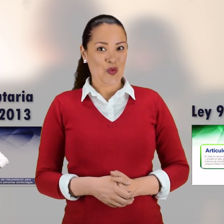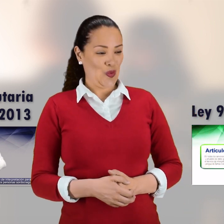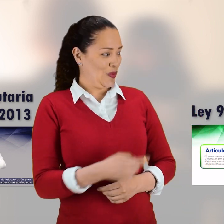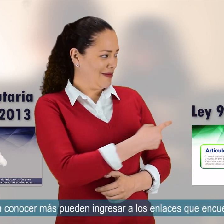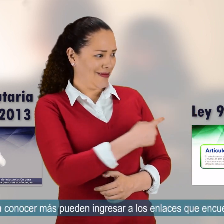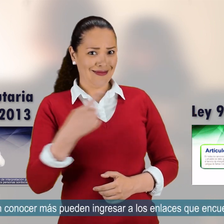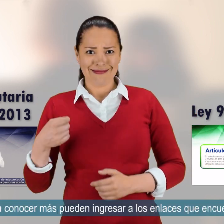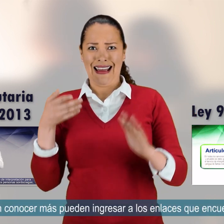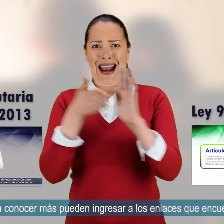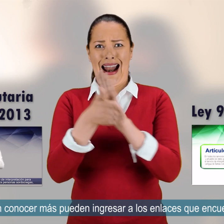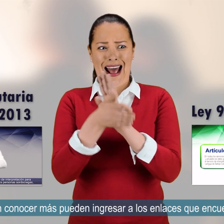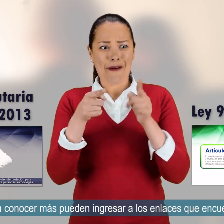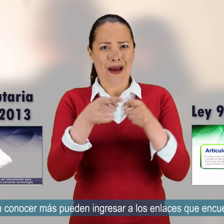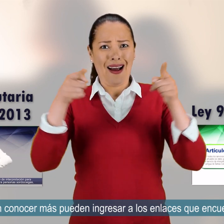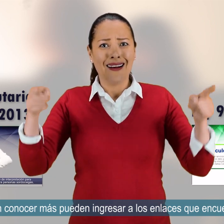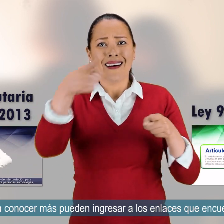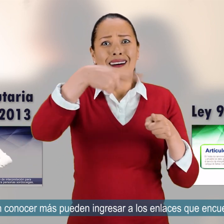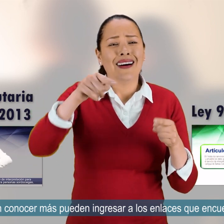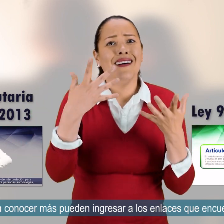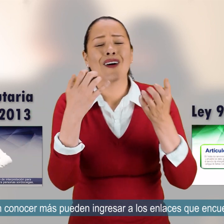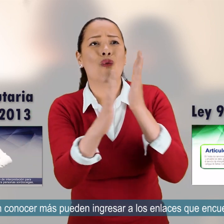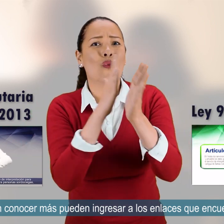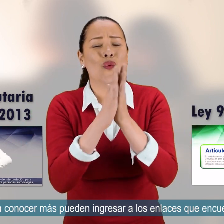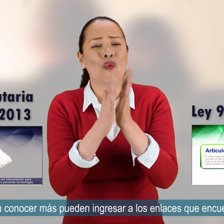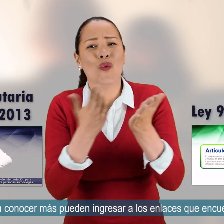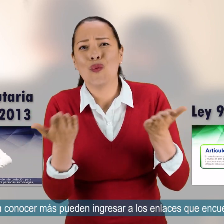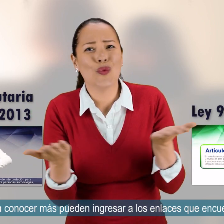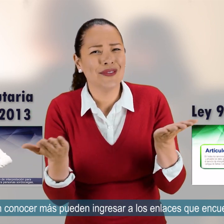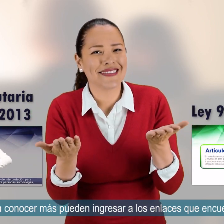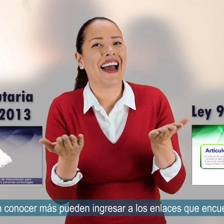Si quieren conocer más, pueden ingresar a los enlaces que encuentran arriba.